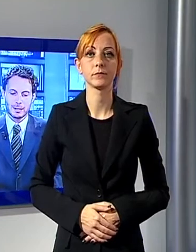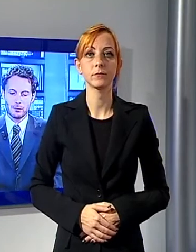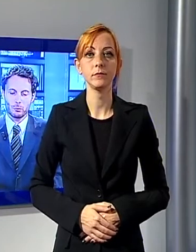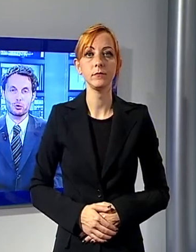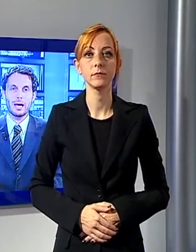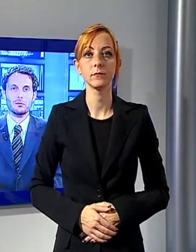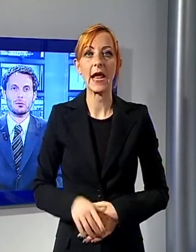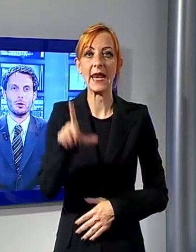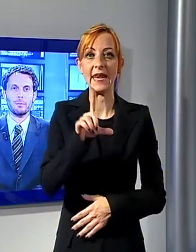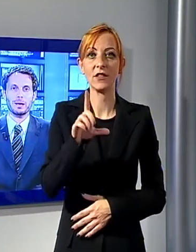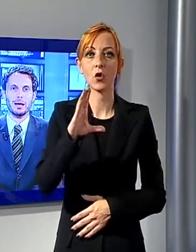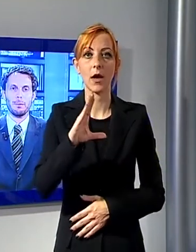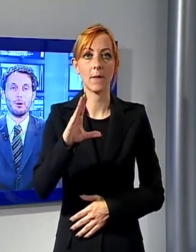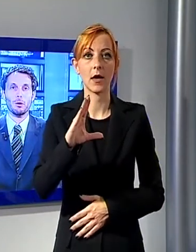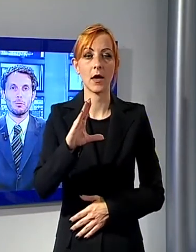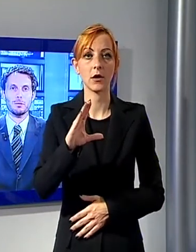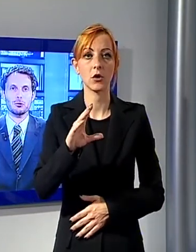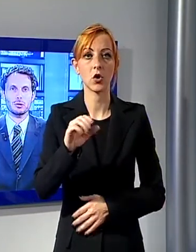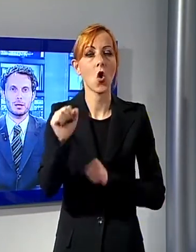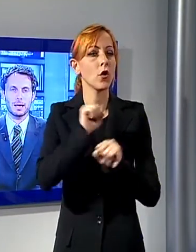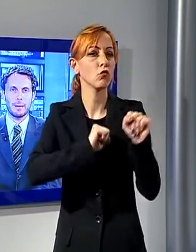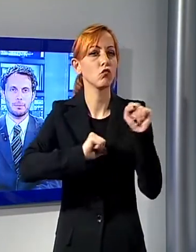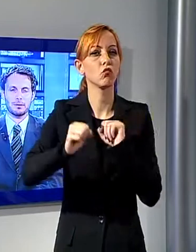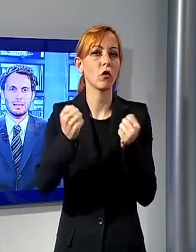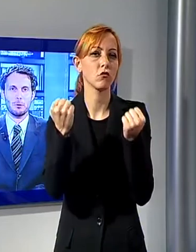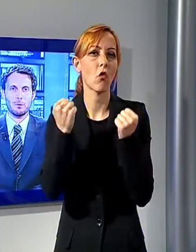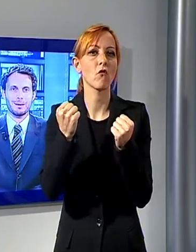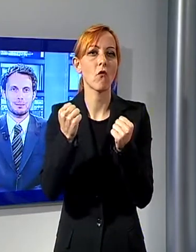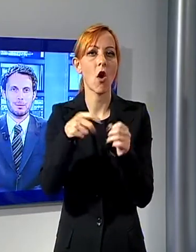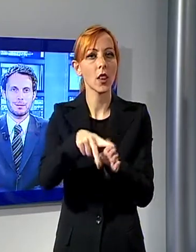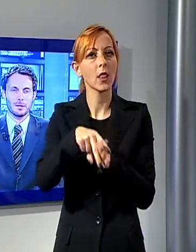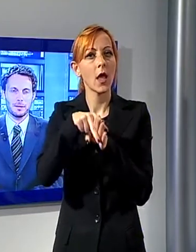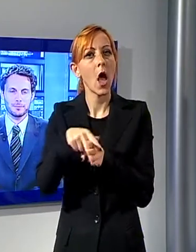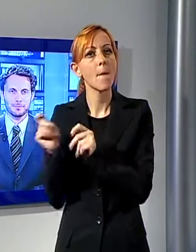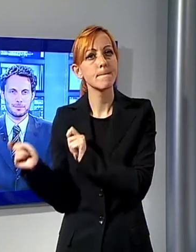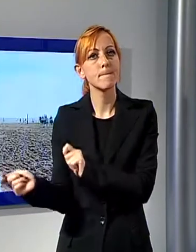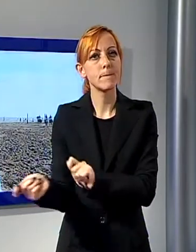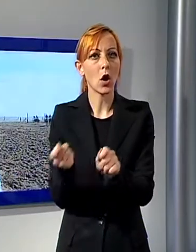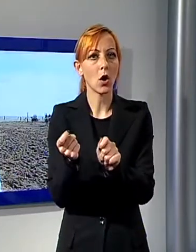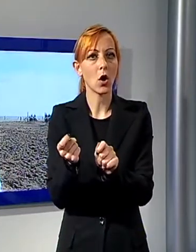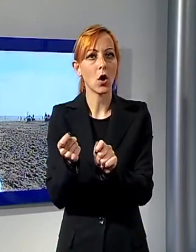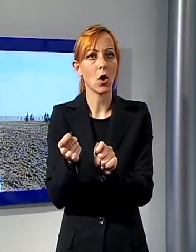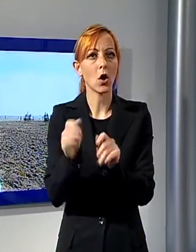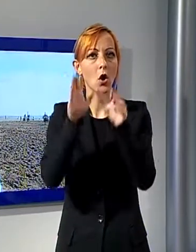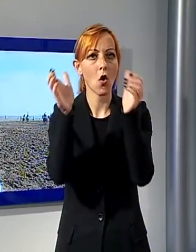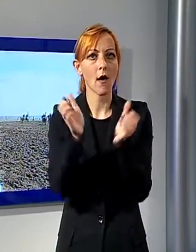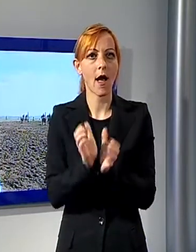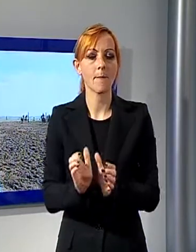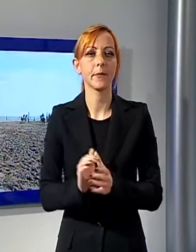successo per la Polo Beach Cup. Sentiamo Massimo Mazzolini. Gli ingredienti per che fosse un